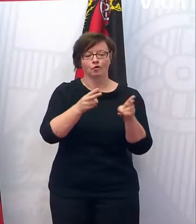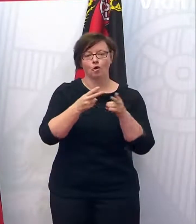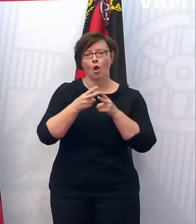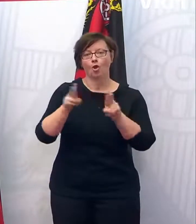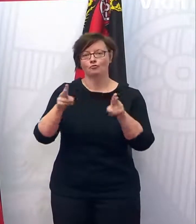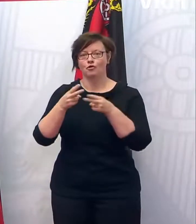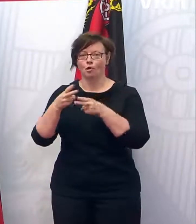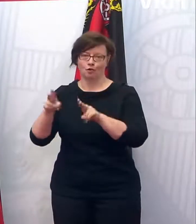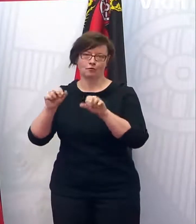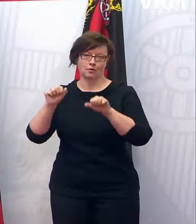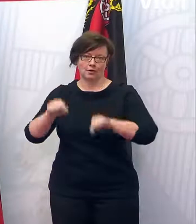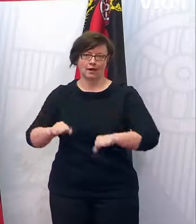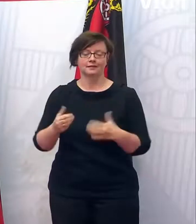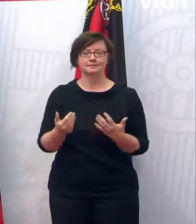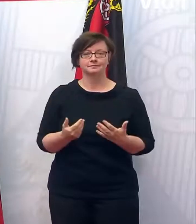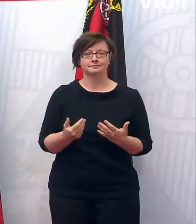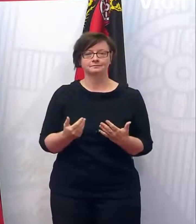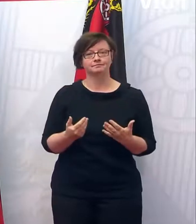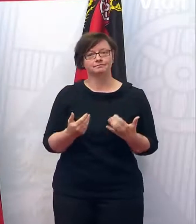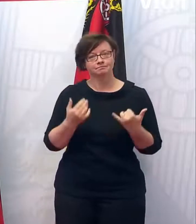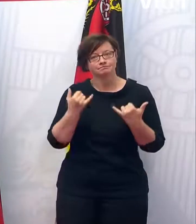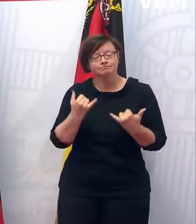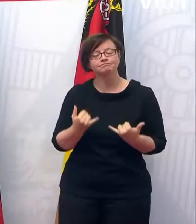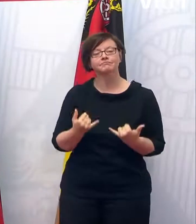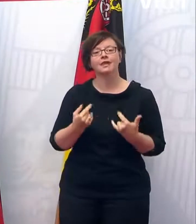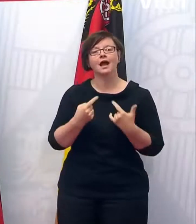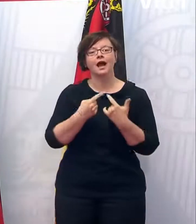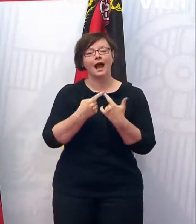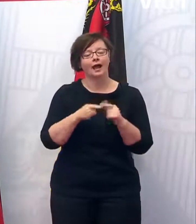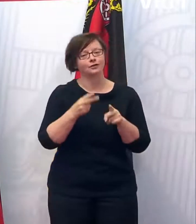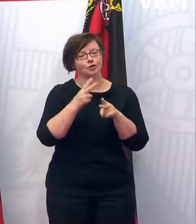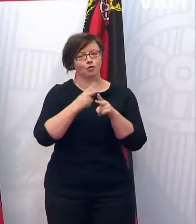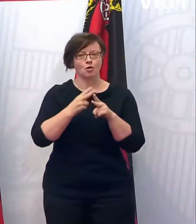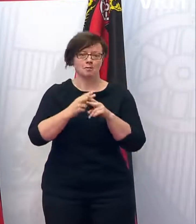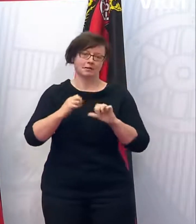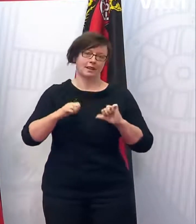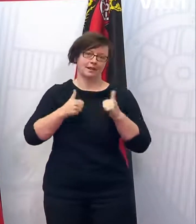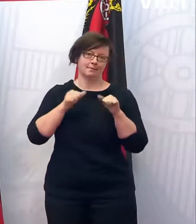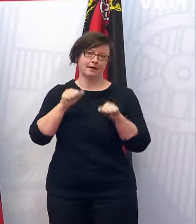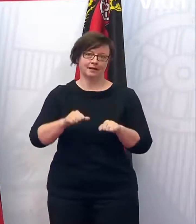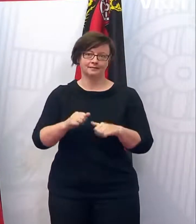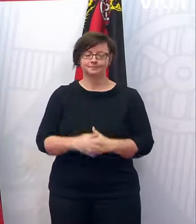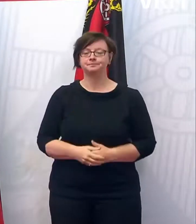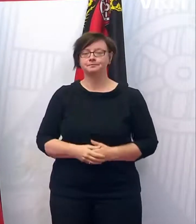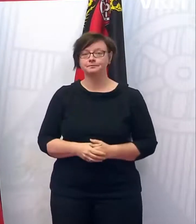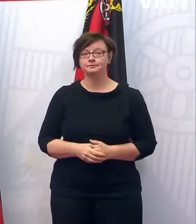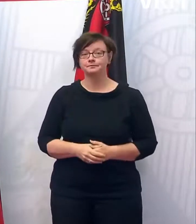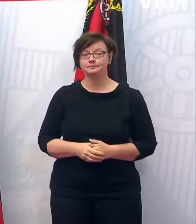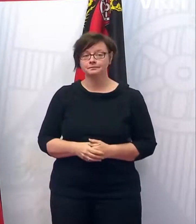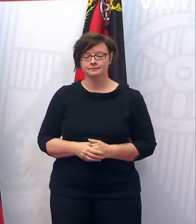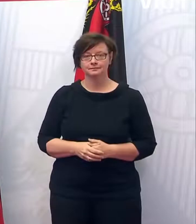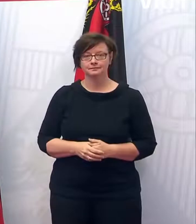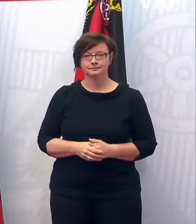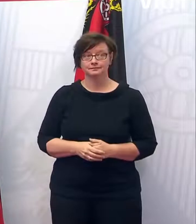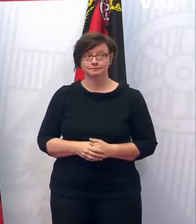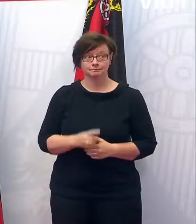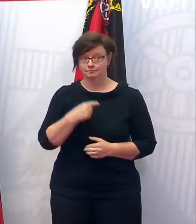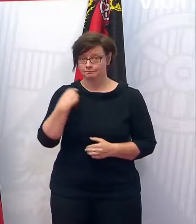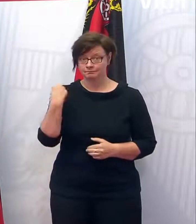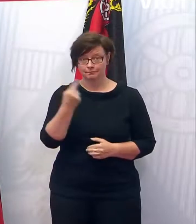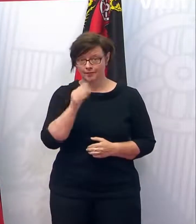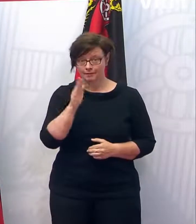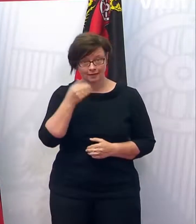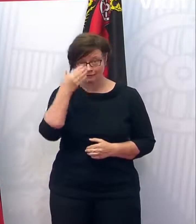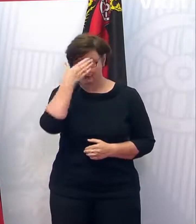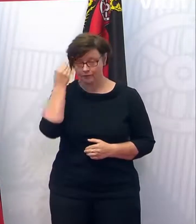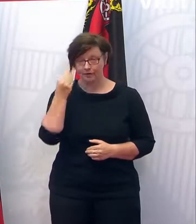jetzt wieder leben können und damit auch ein Stück anderes Normalität auch wieder leben können. Wir dürfen nicht vergessen, wir haben